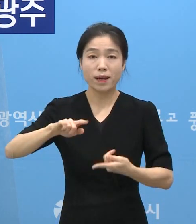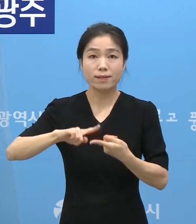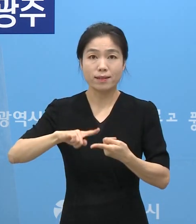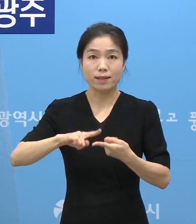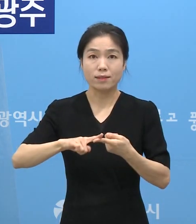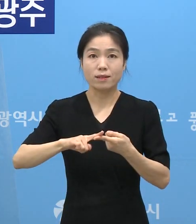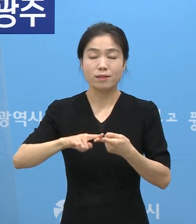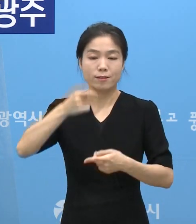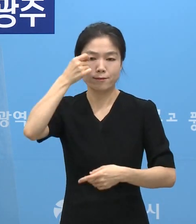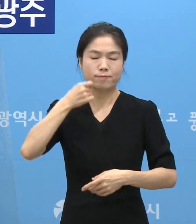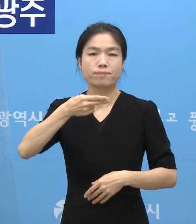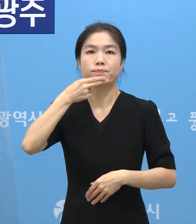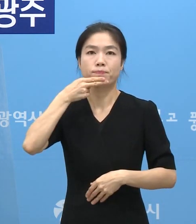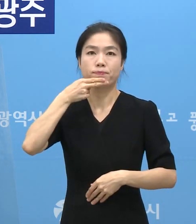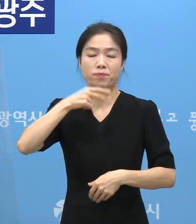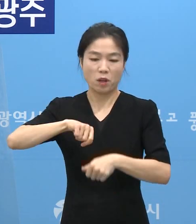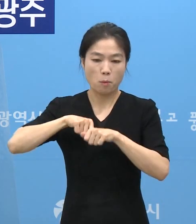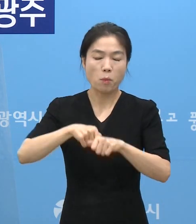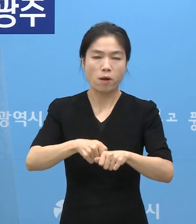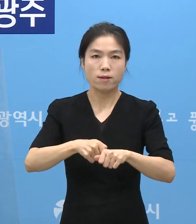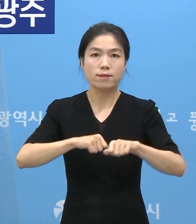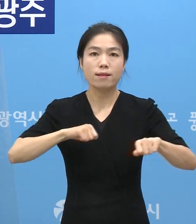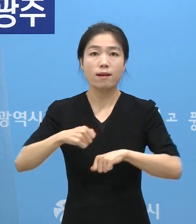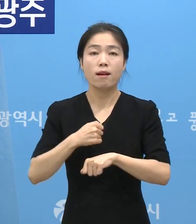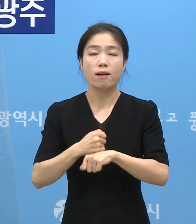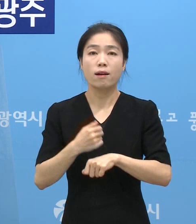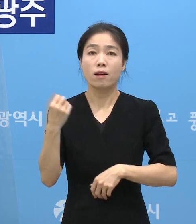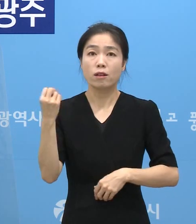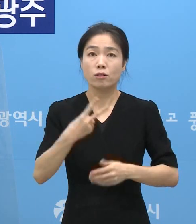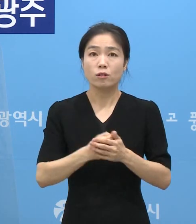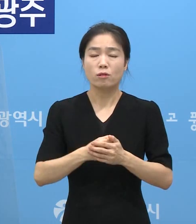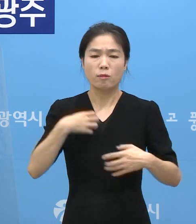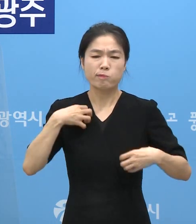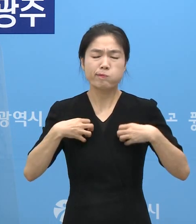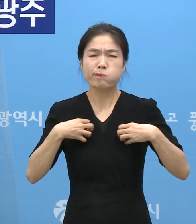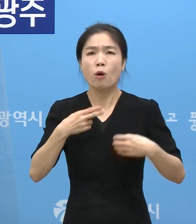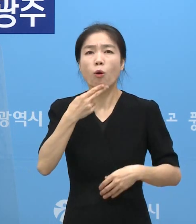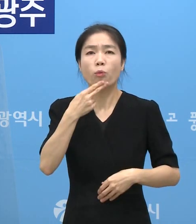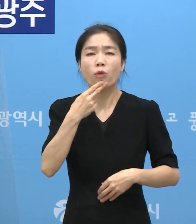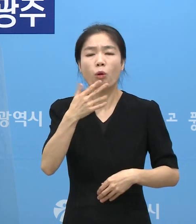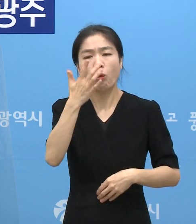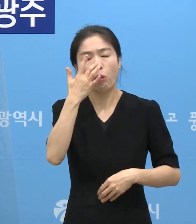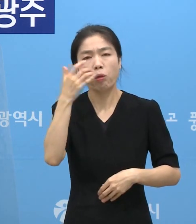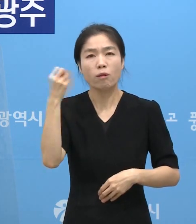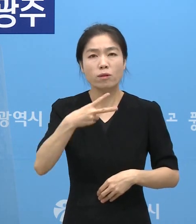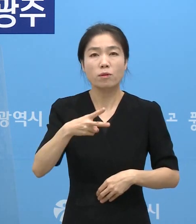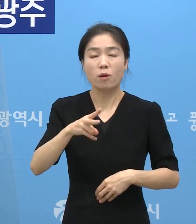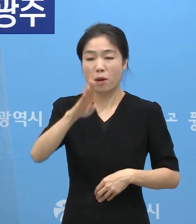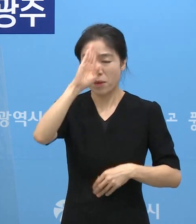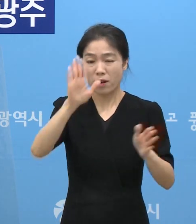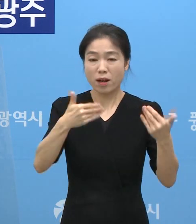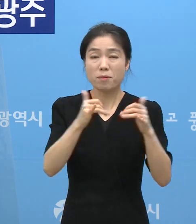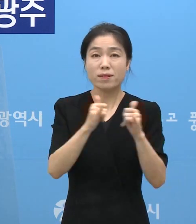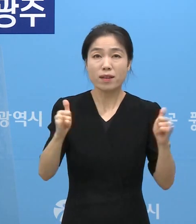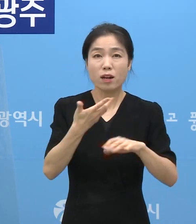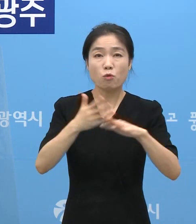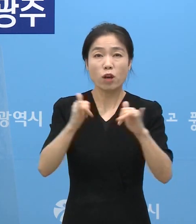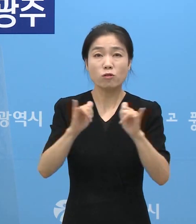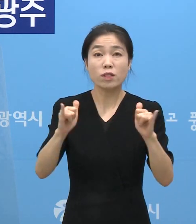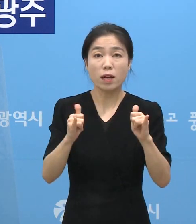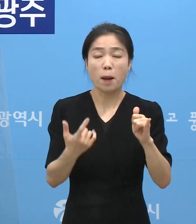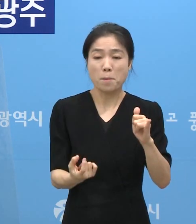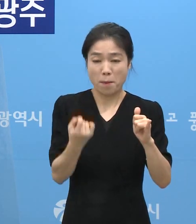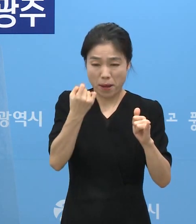무관용 원칙으로 대응하는 한편 무증상 및 경증 환자와 외국인 환자의 조기